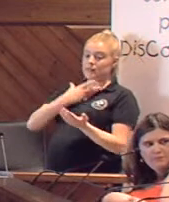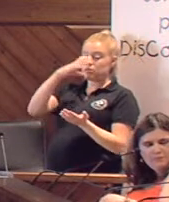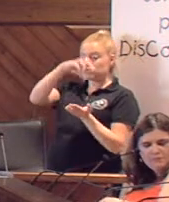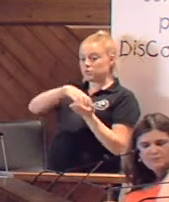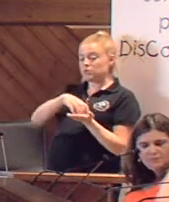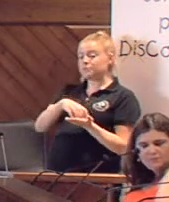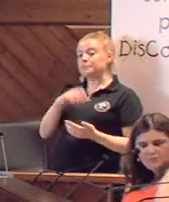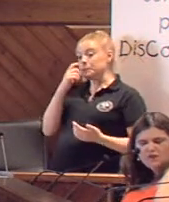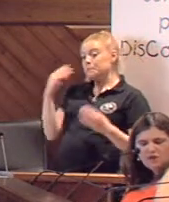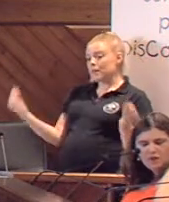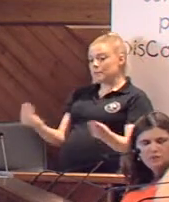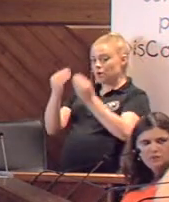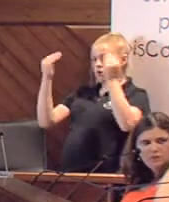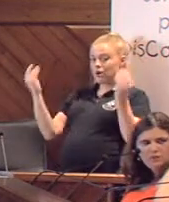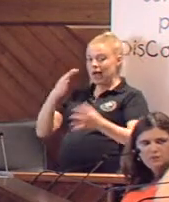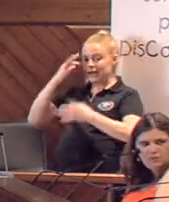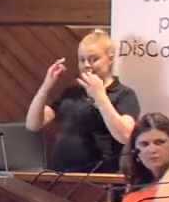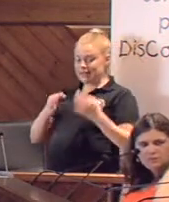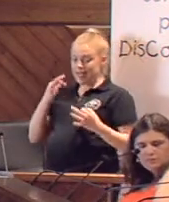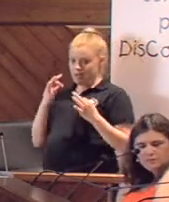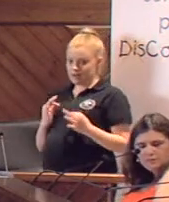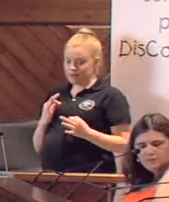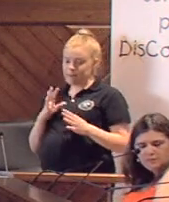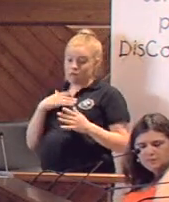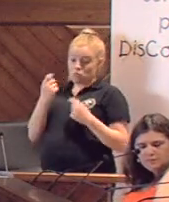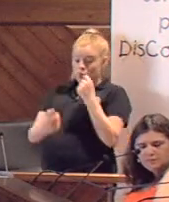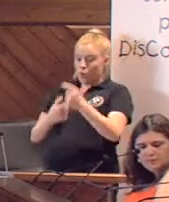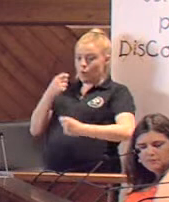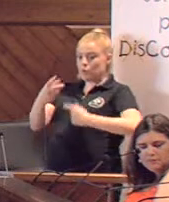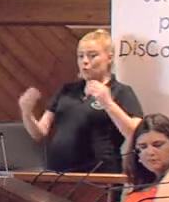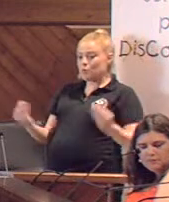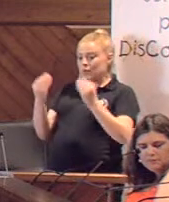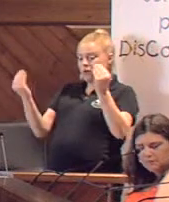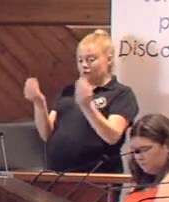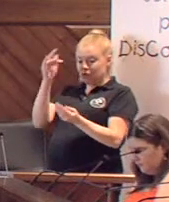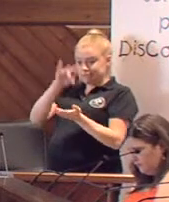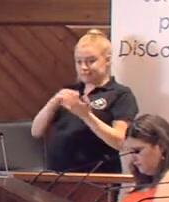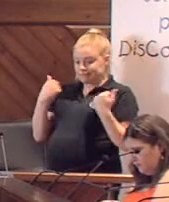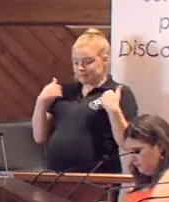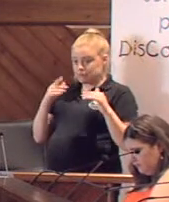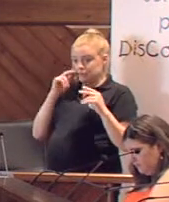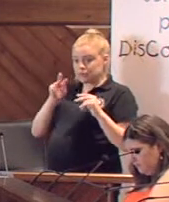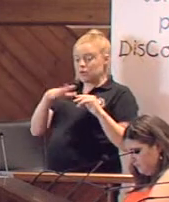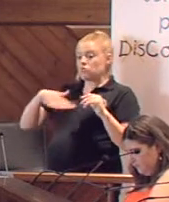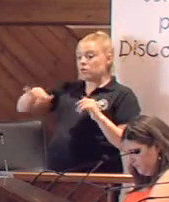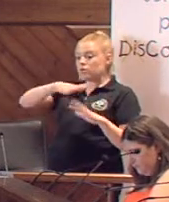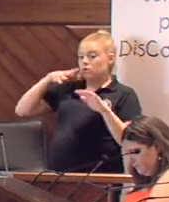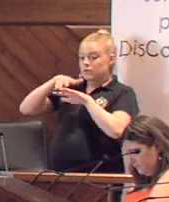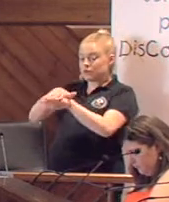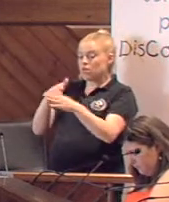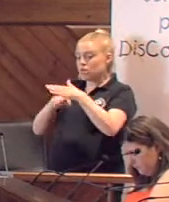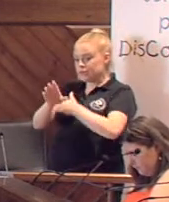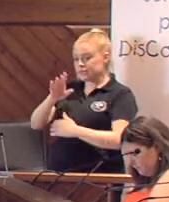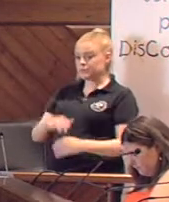consigan mejoras sustanciales y cambios reales y efectivos, para que poco a poco las mejoras se vayan sucediendo y se consiga finalmente un espacio integrador y